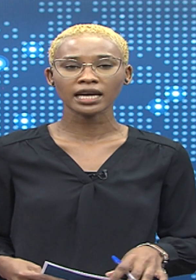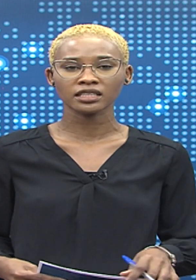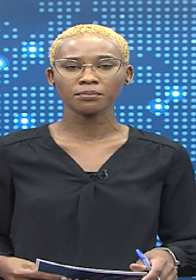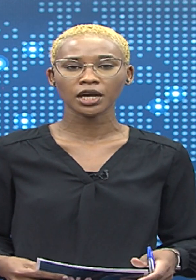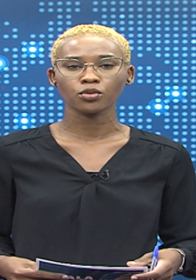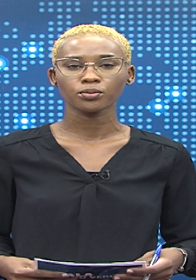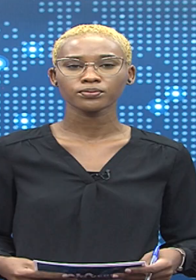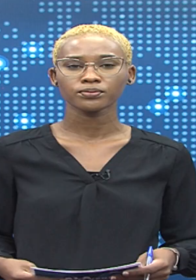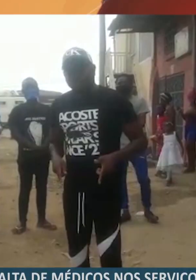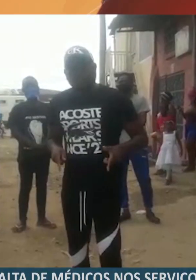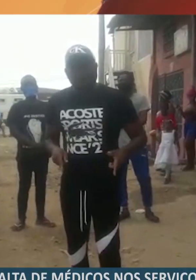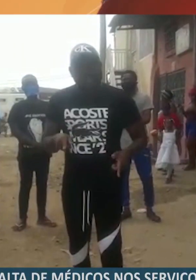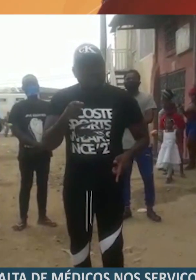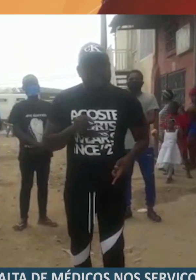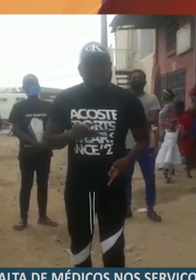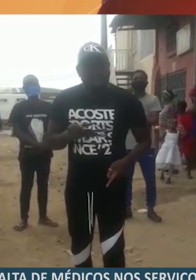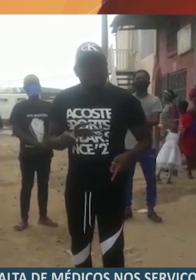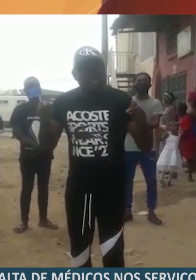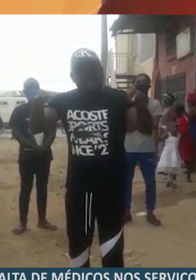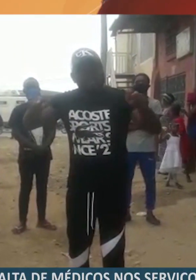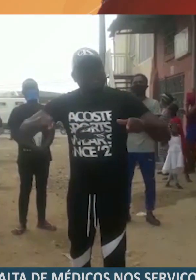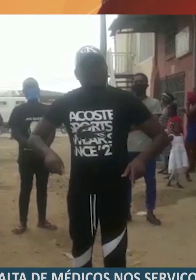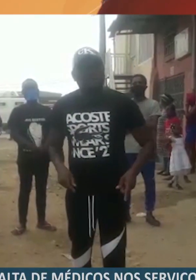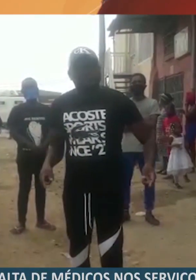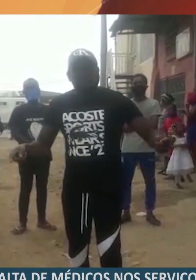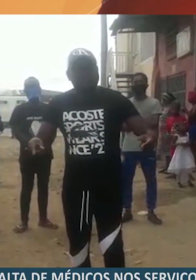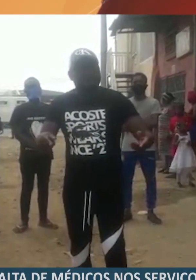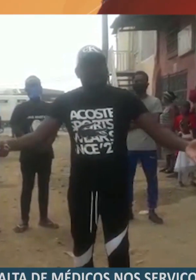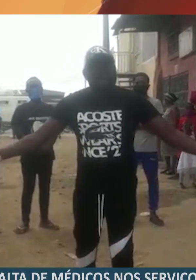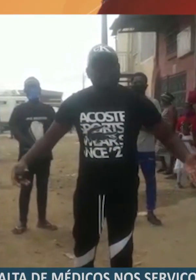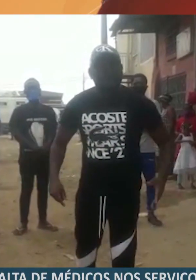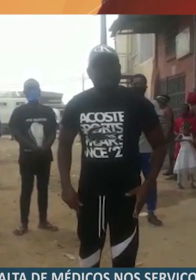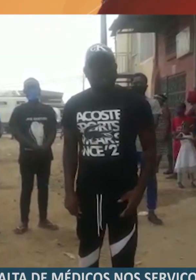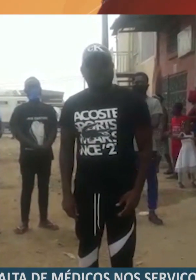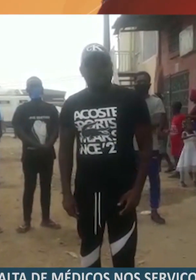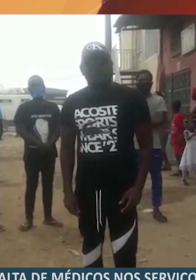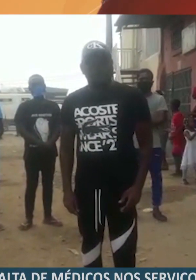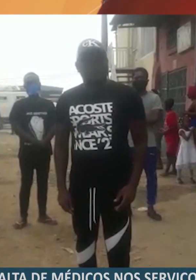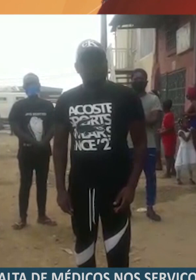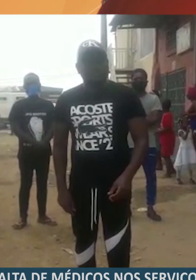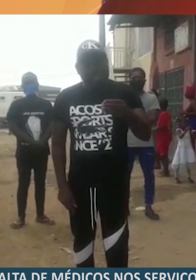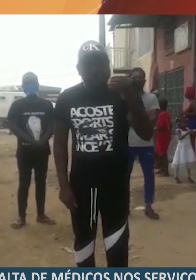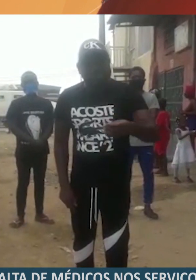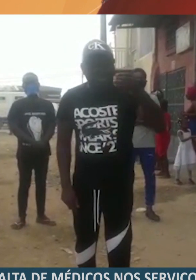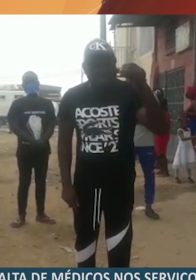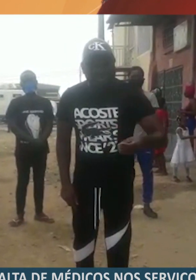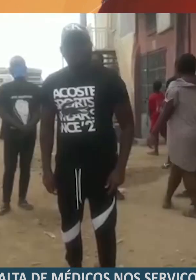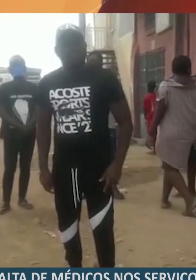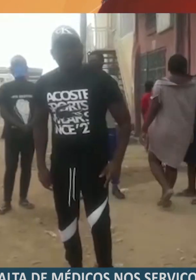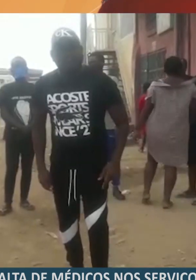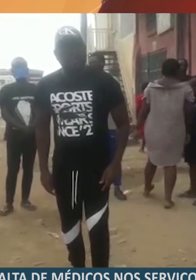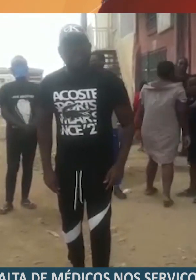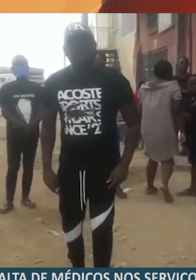oportunidade de emprego. Muitas têm sido as reclamações dos populares em relação à situação sanitária do país.